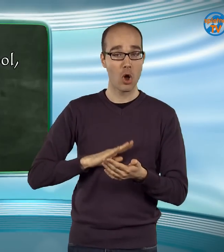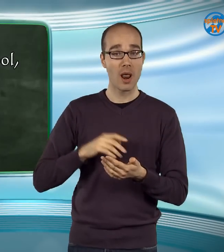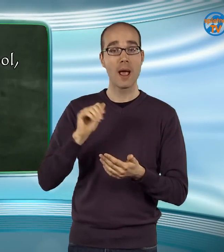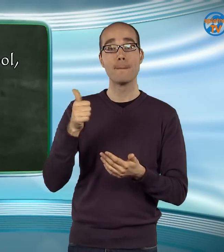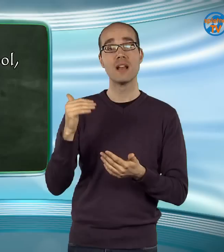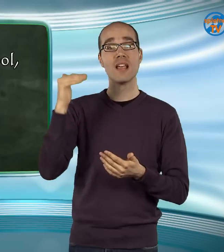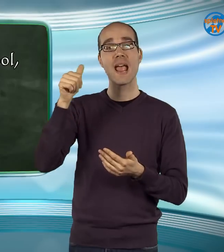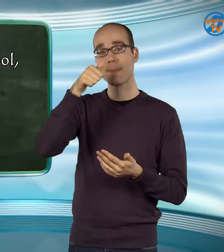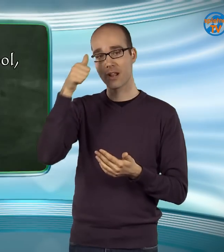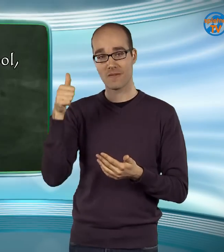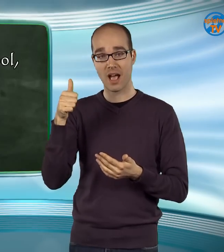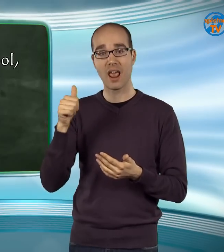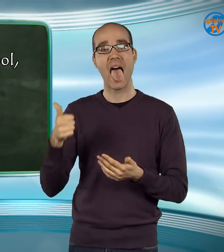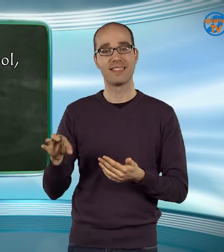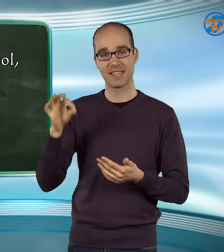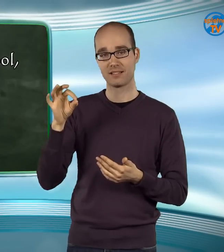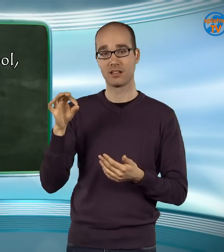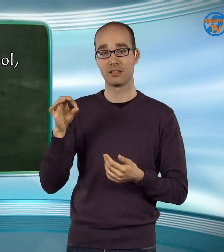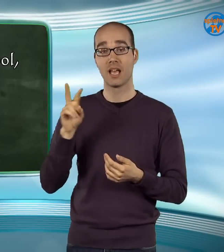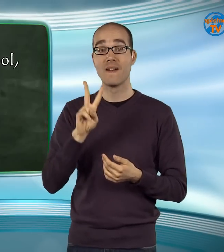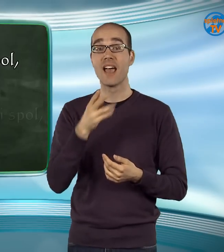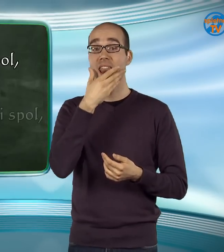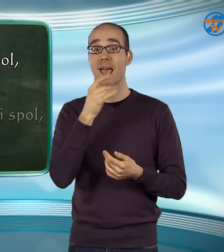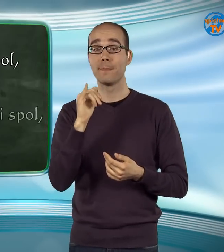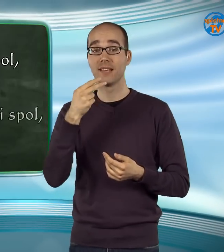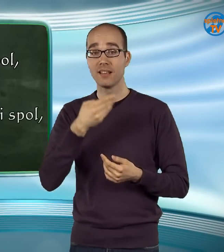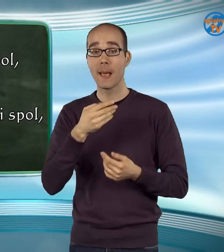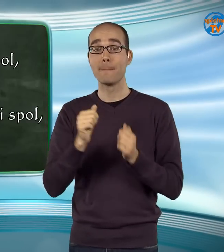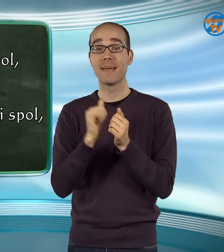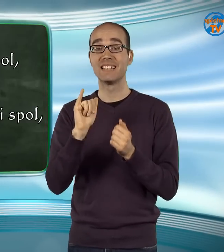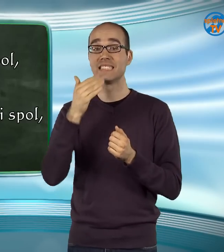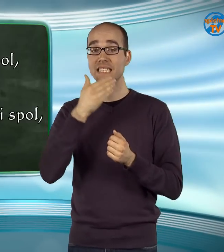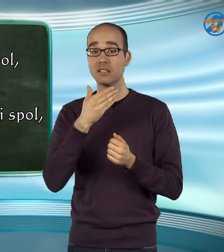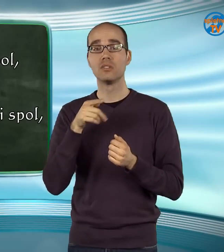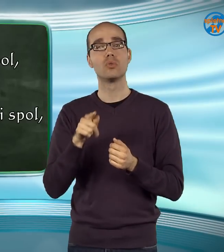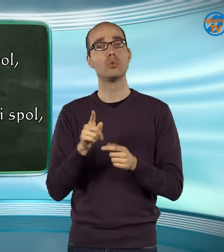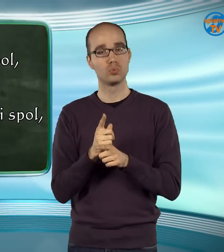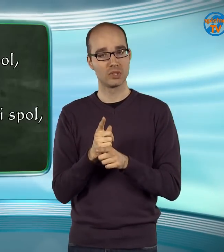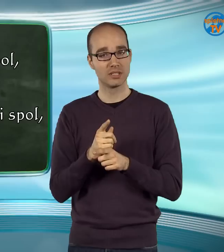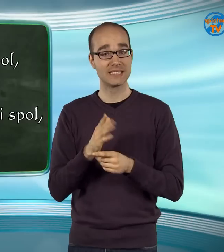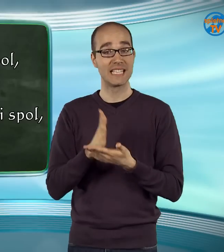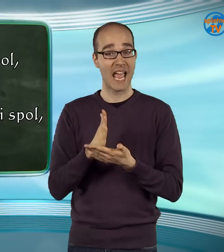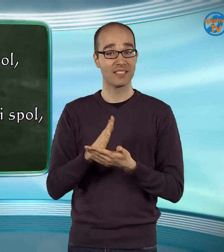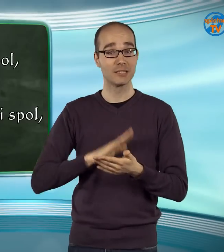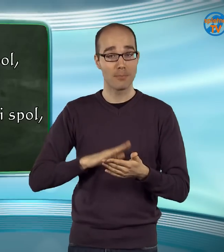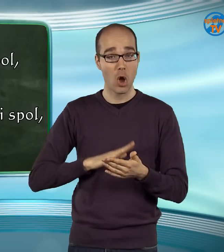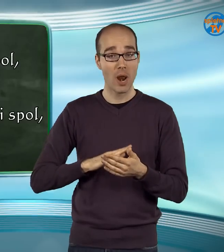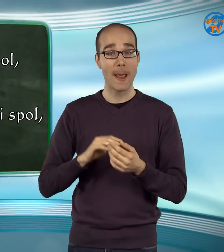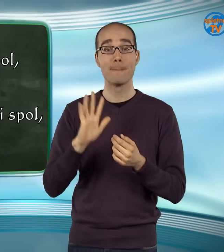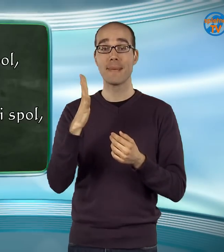imenovalnik Ednina. V lepih mestih, srednji spol, mestnik